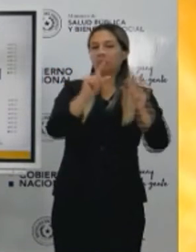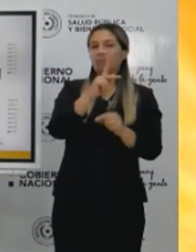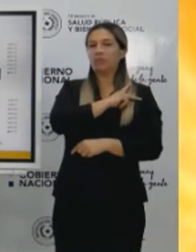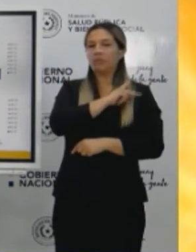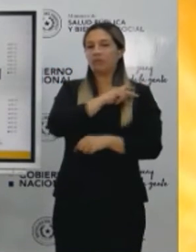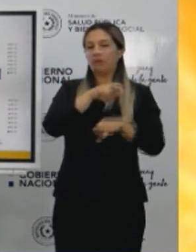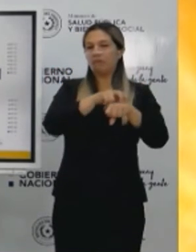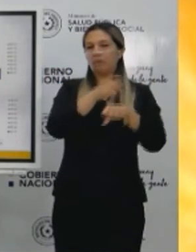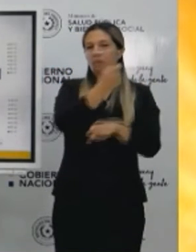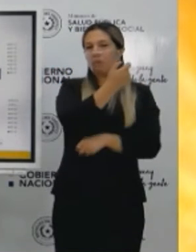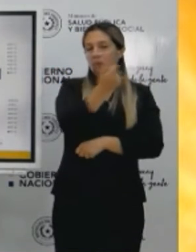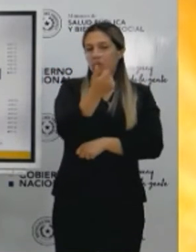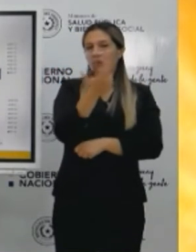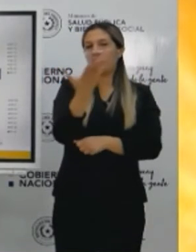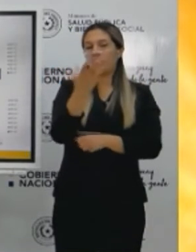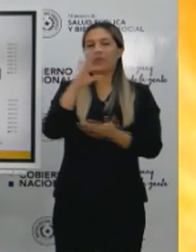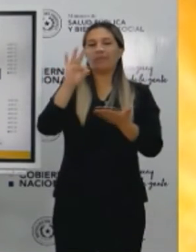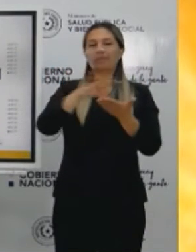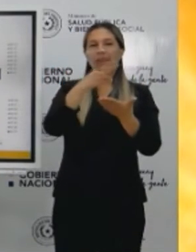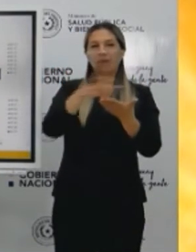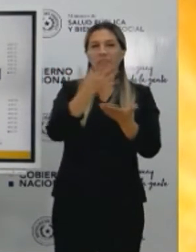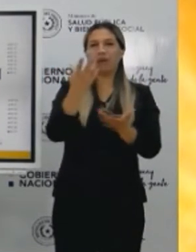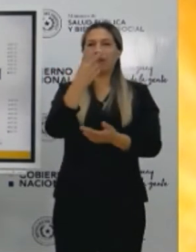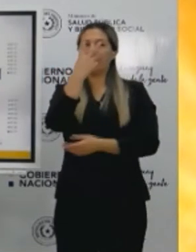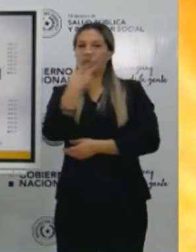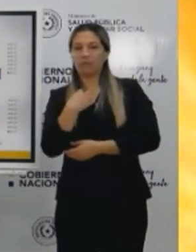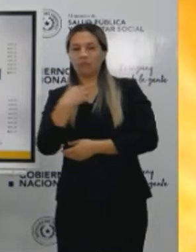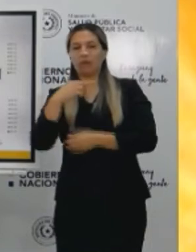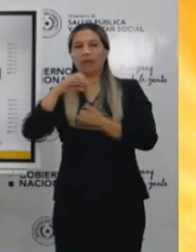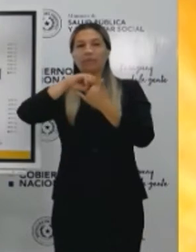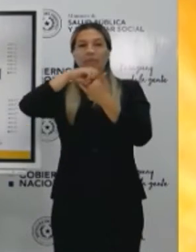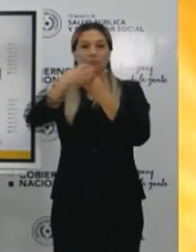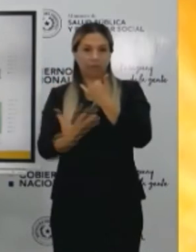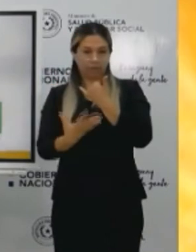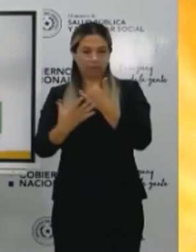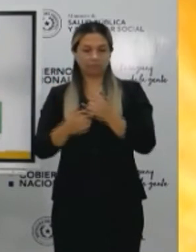atención, son los de Itagua, Areguá y Baneta.